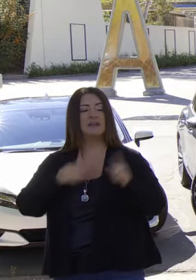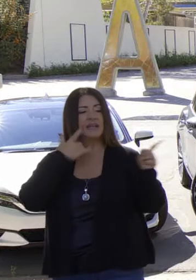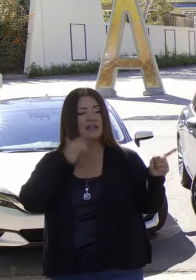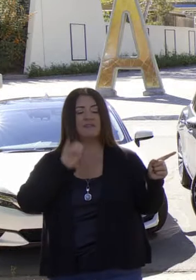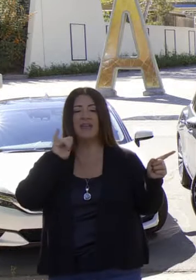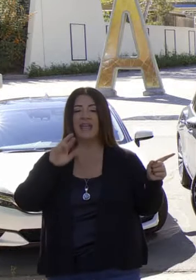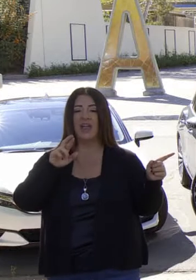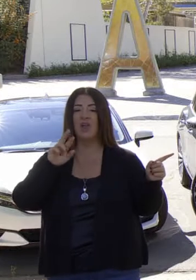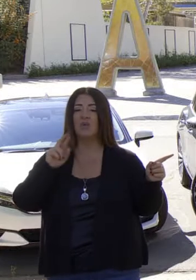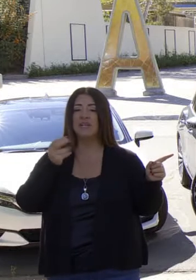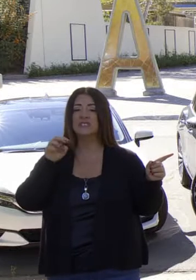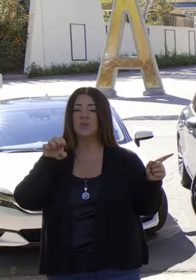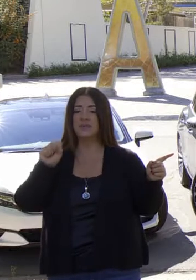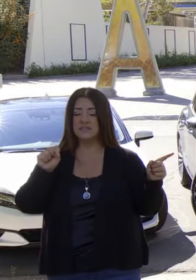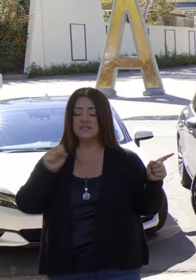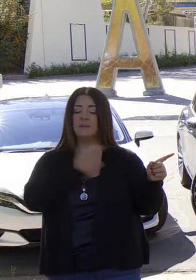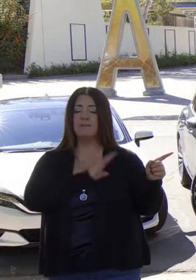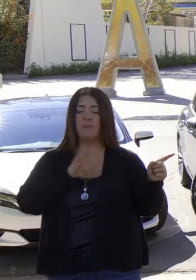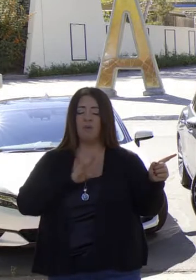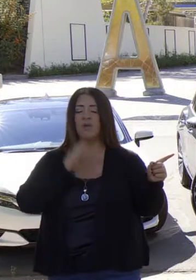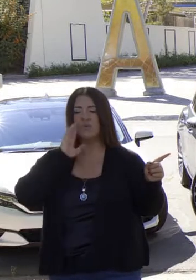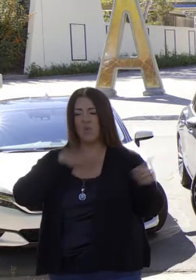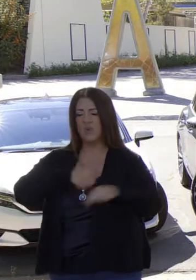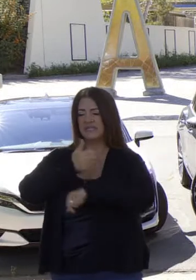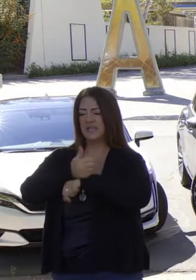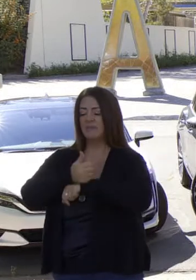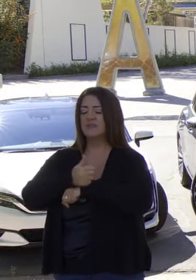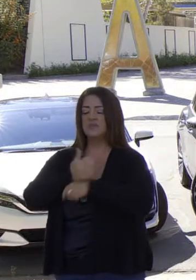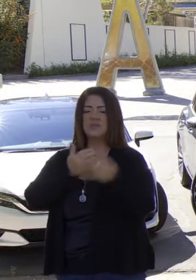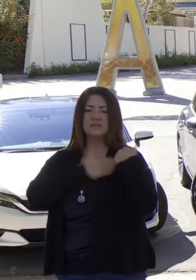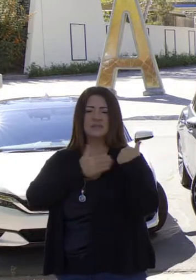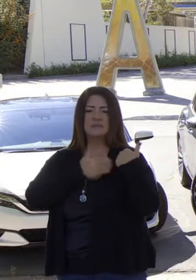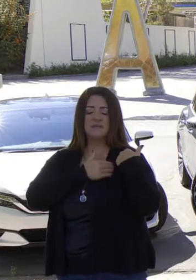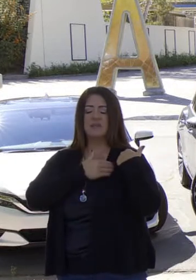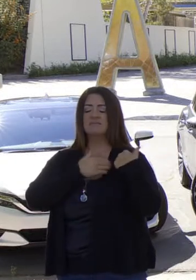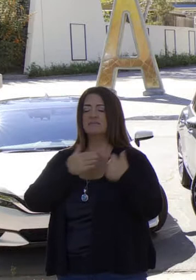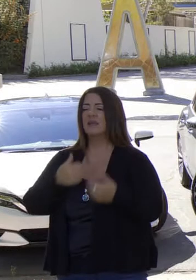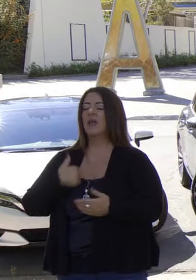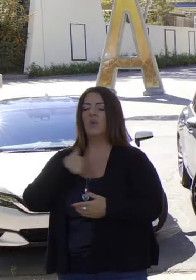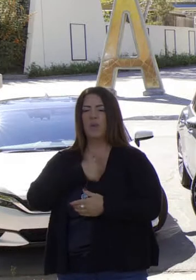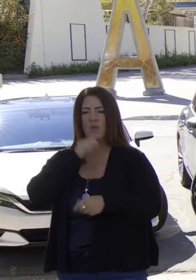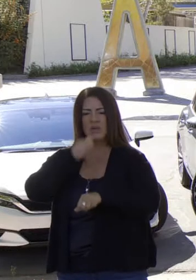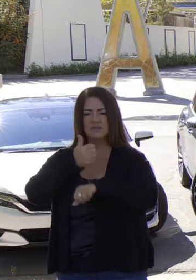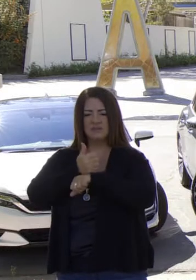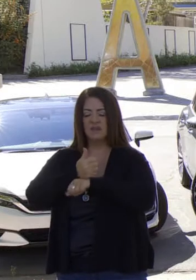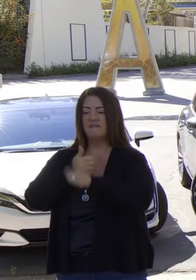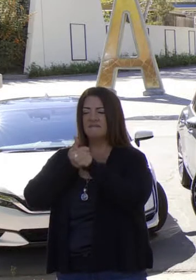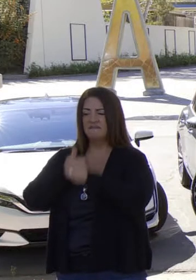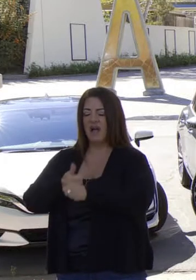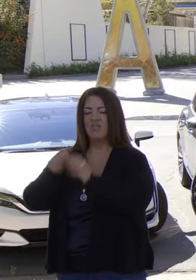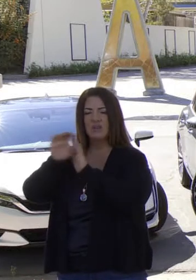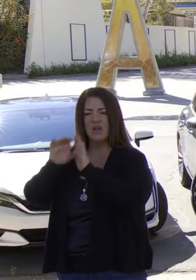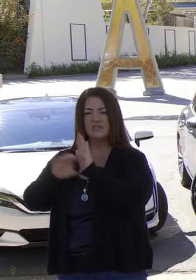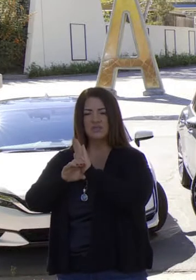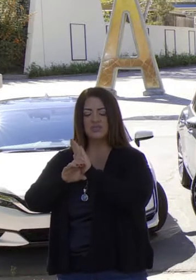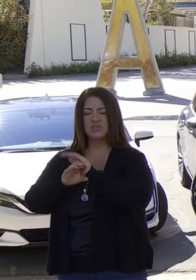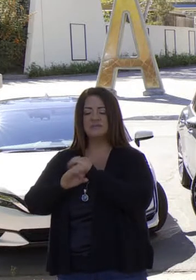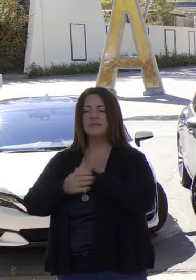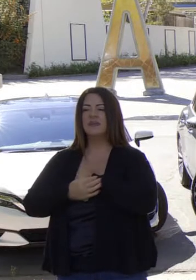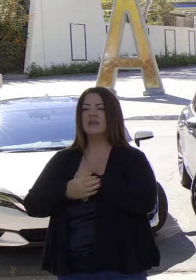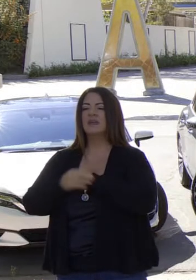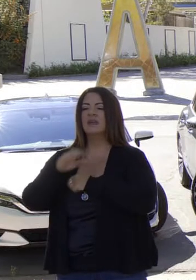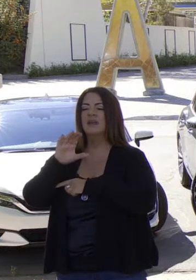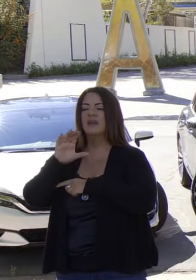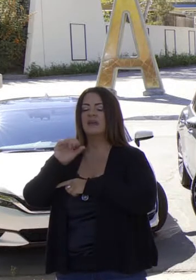Junta de Recursos para Aire de California establece responsabilidad y una infraestructura bien establecida de autoridad